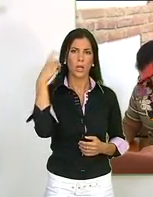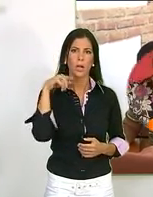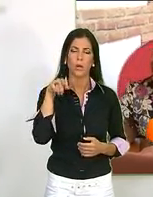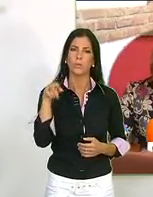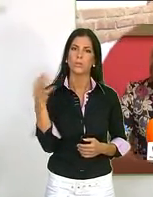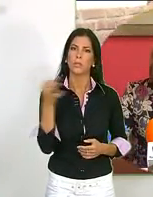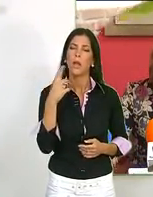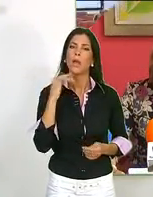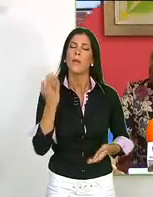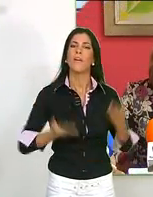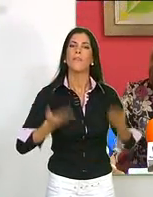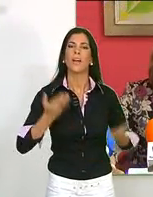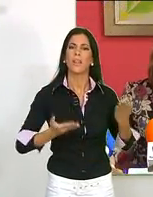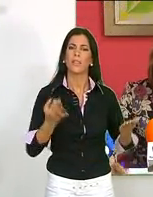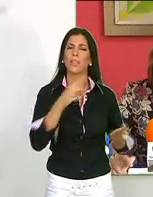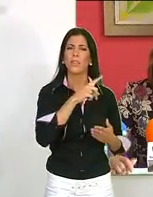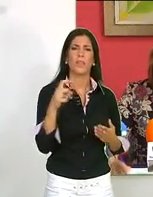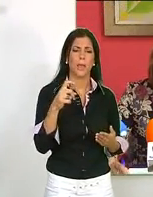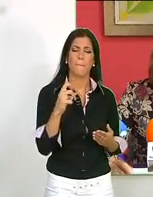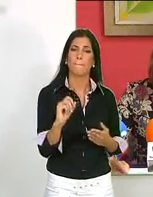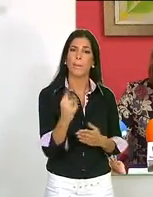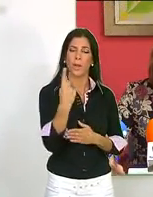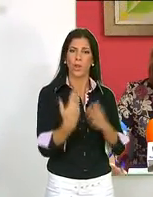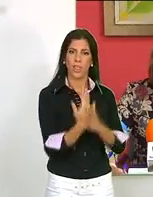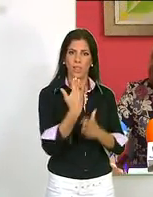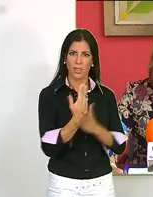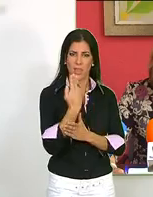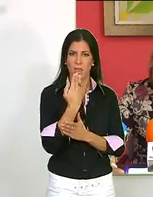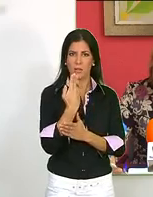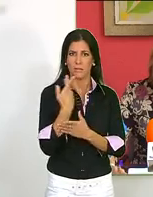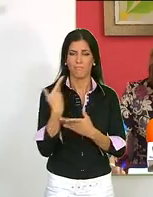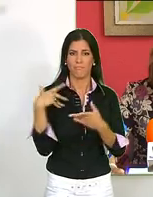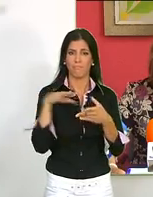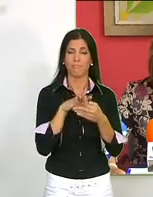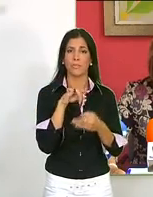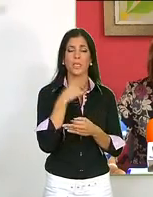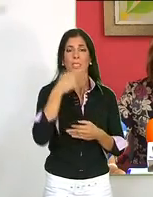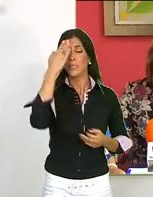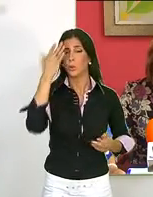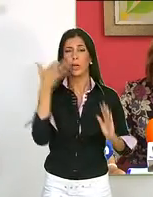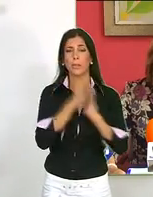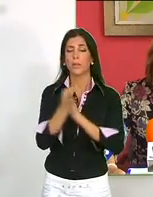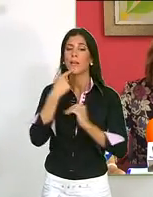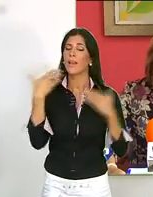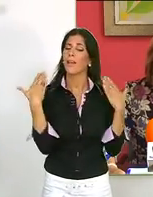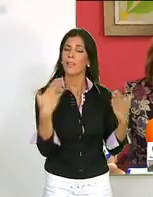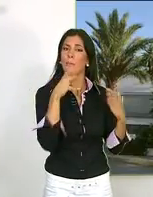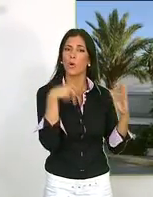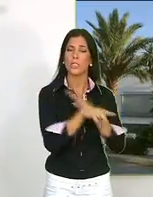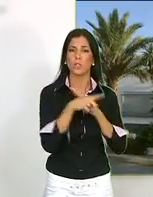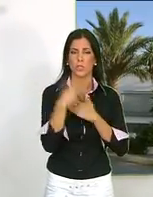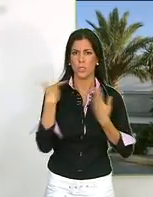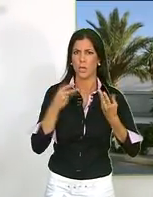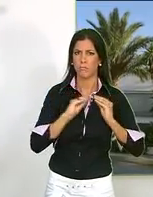La presidenta de Carchuna Calanda ha brindado un balance de los 100 primeros días al frente de la entidad local.